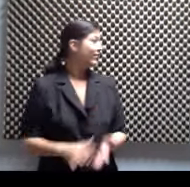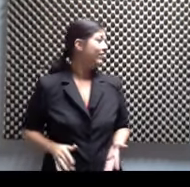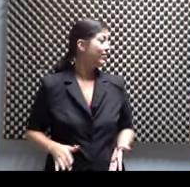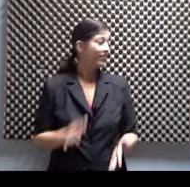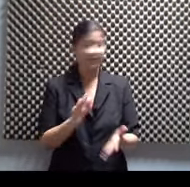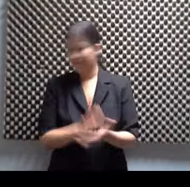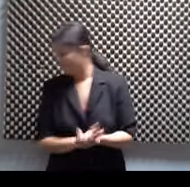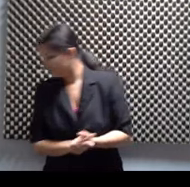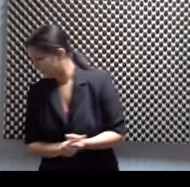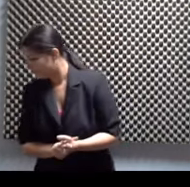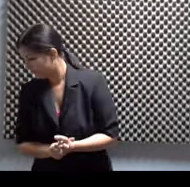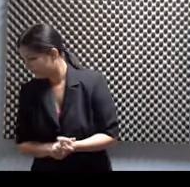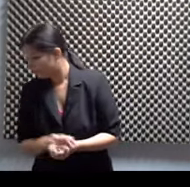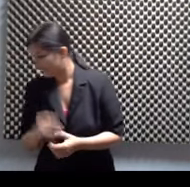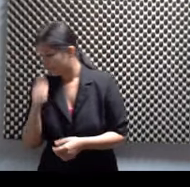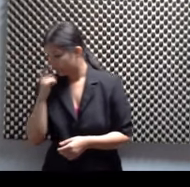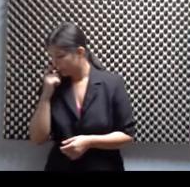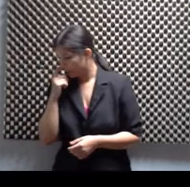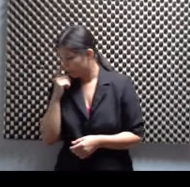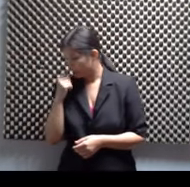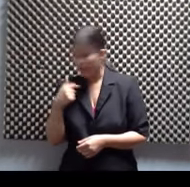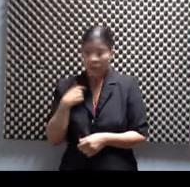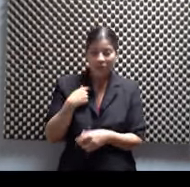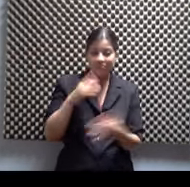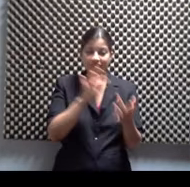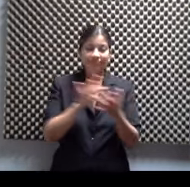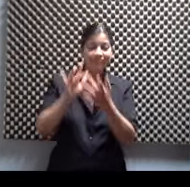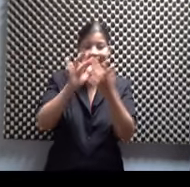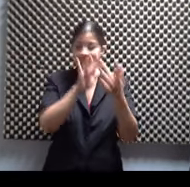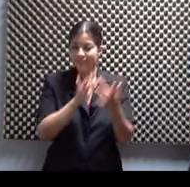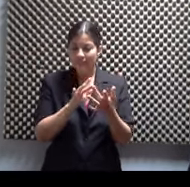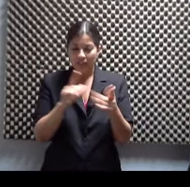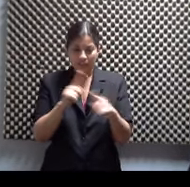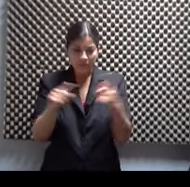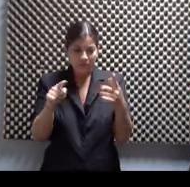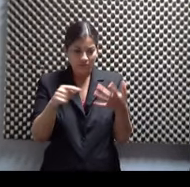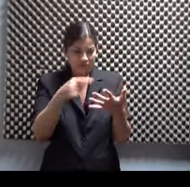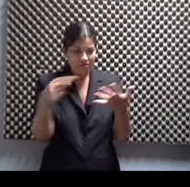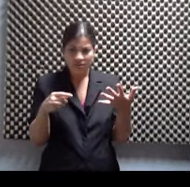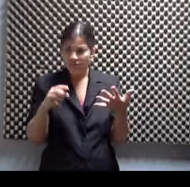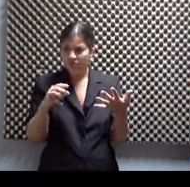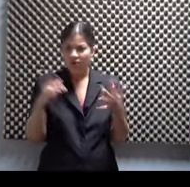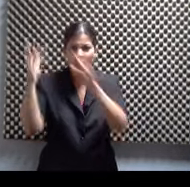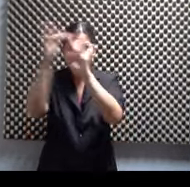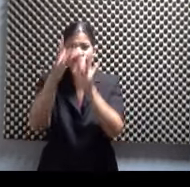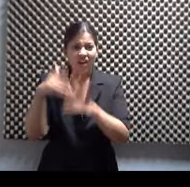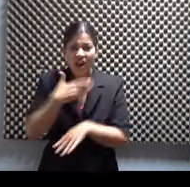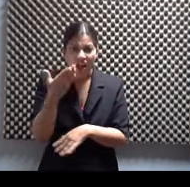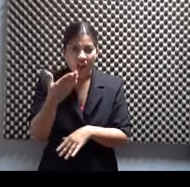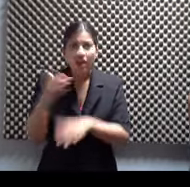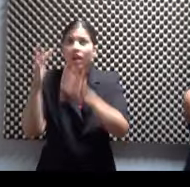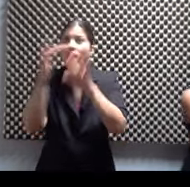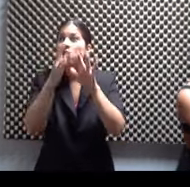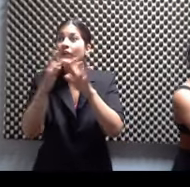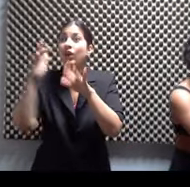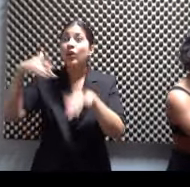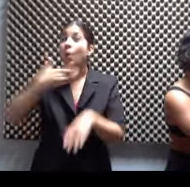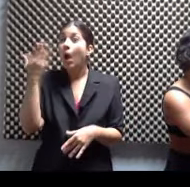Chequea, lo que llegue el mesero, me conecto con el internet. Adiós. Aquí no hay Wi-Fi, ¿no? Si no tengo Wi-Fi, no tengo internet.